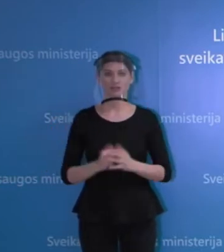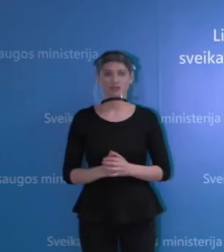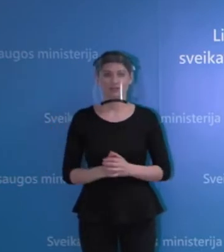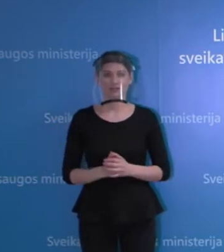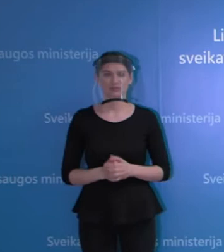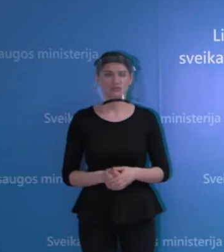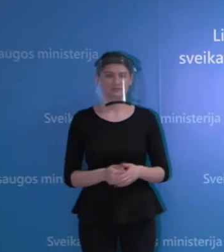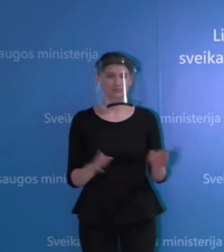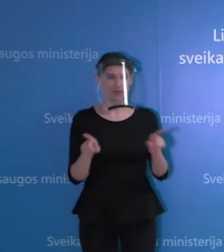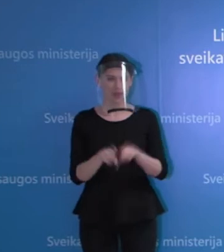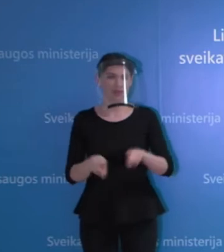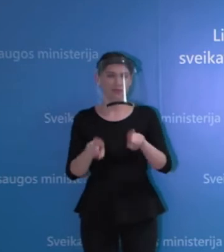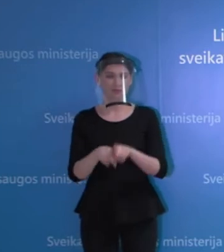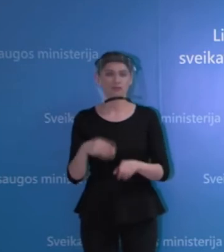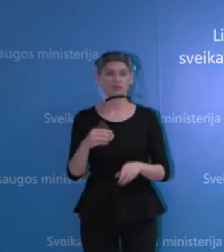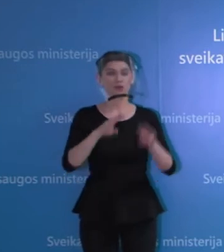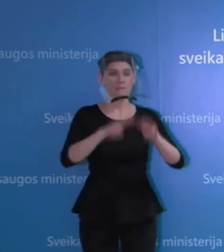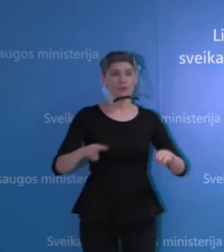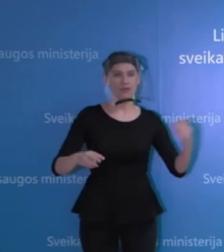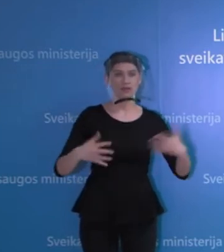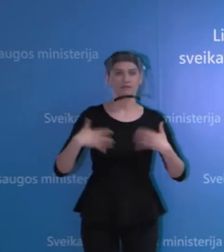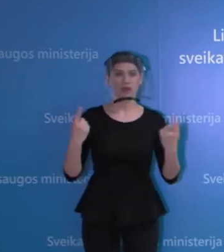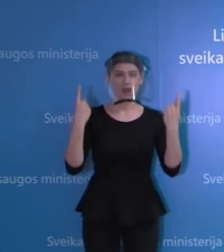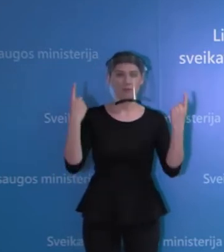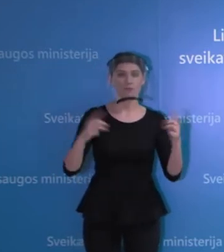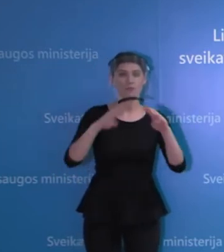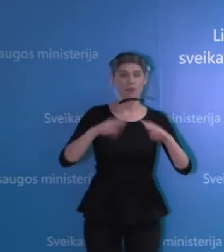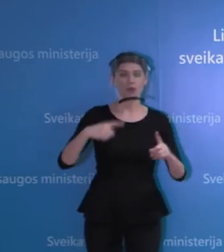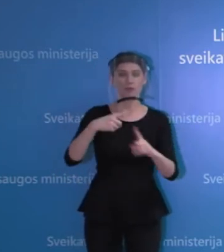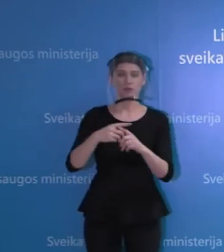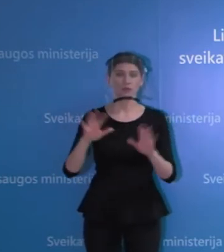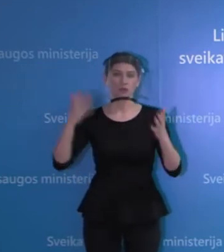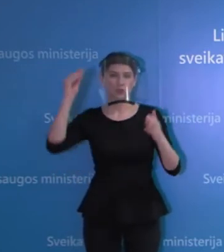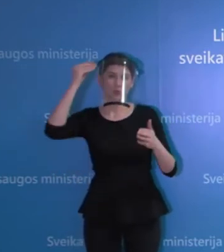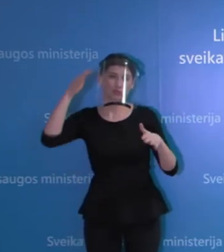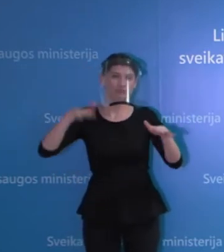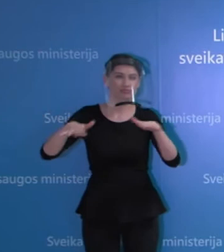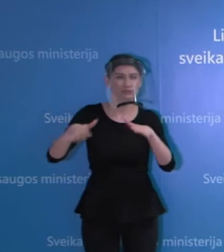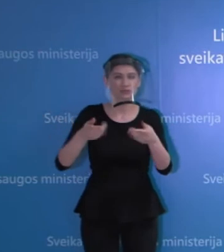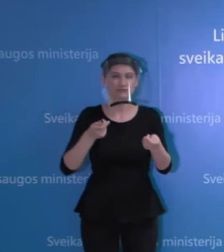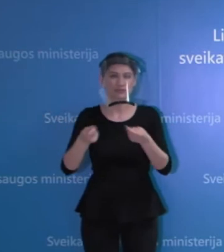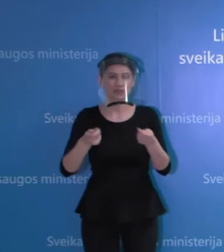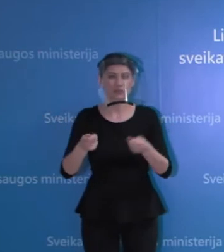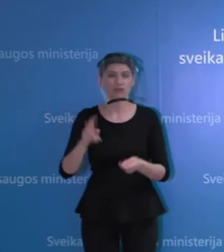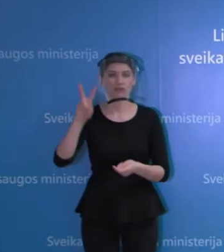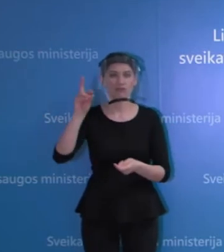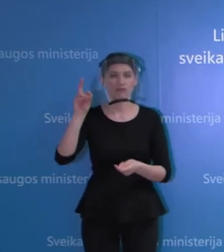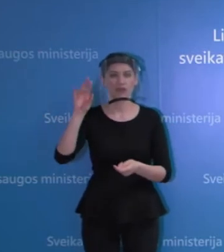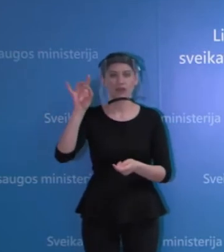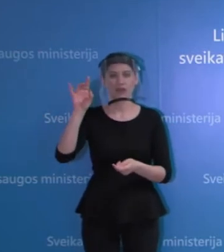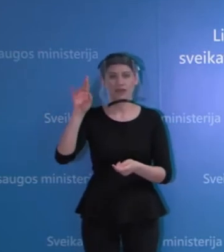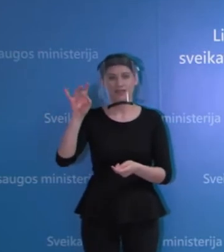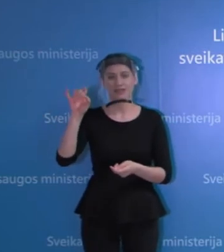kur tradiciškai Sveikatos apsaugos ministras ir operacijų vadovas Aurelius Varyga pristatys naujausią